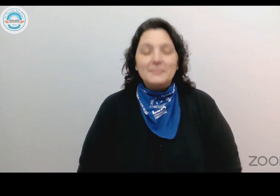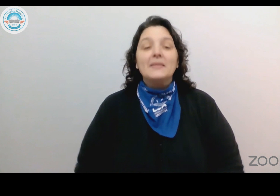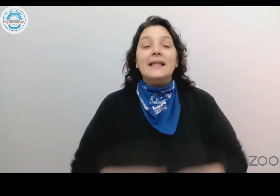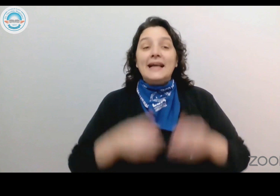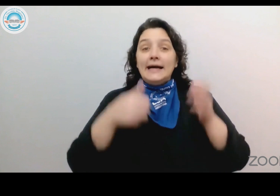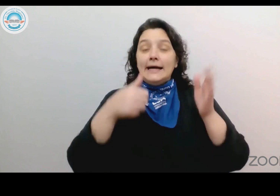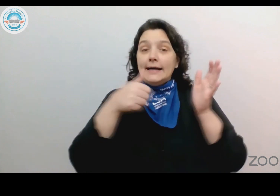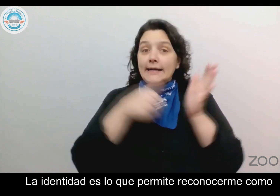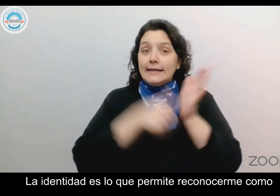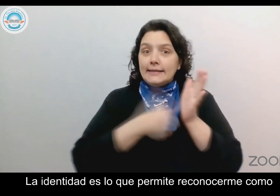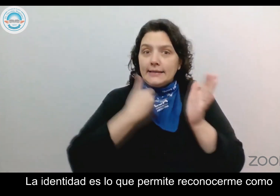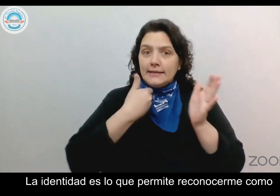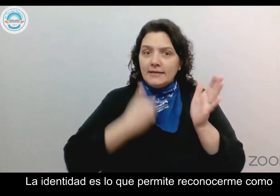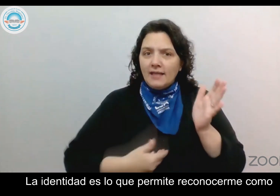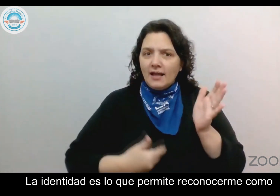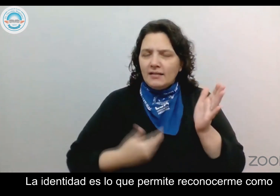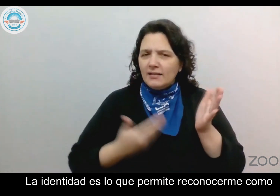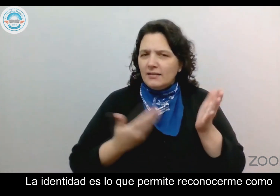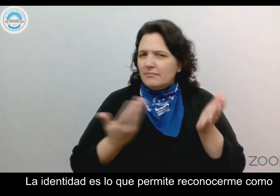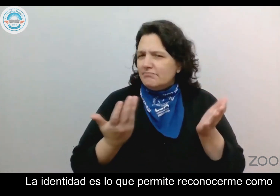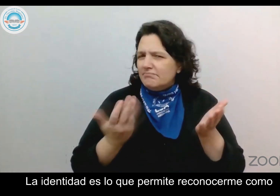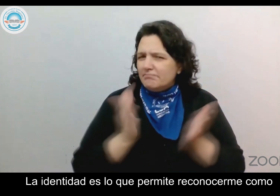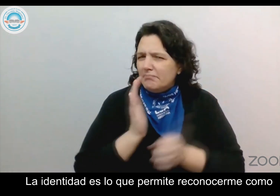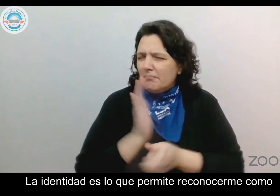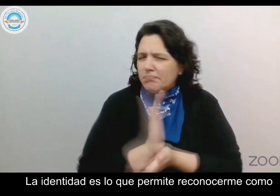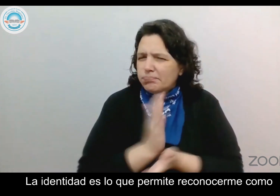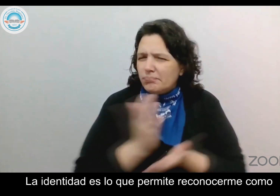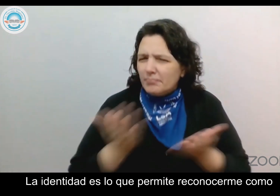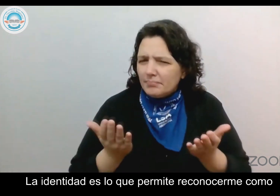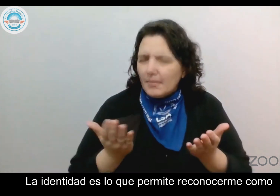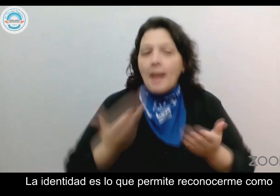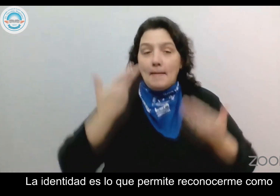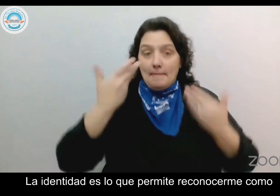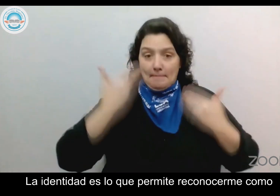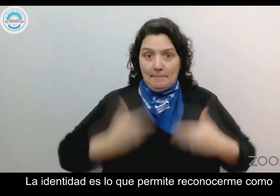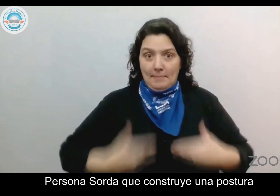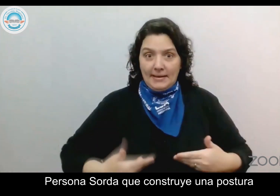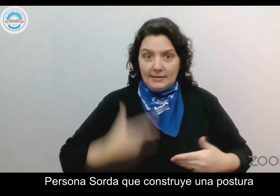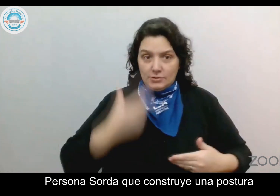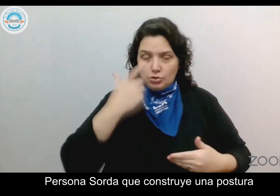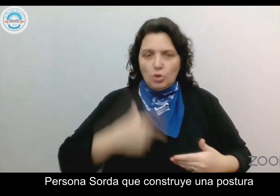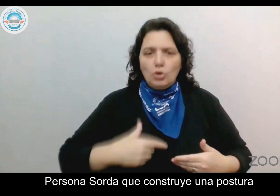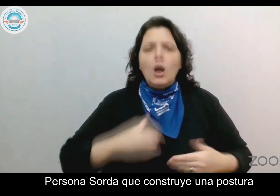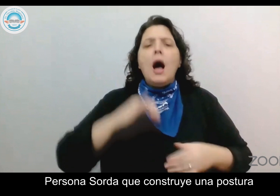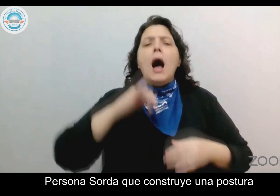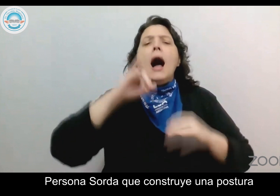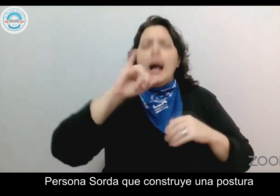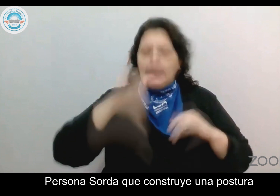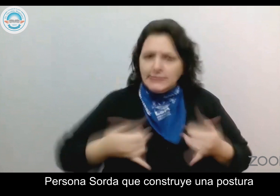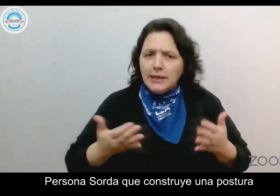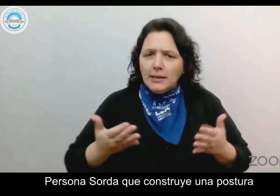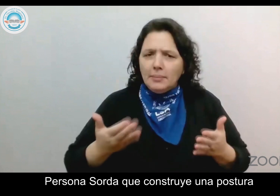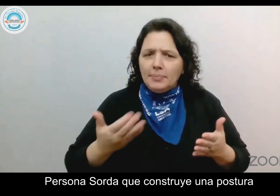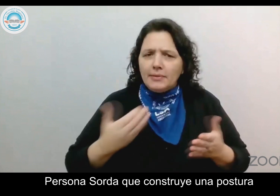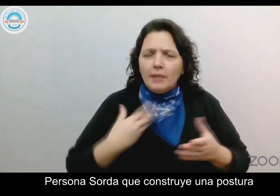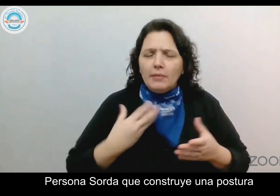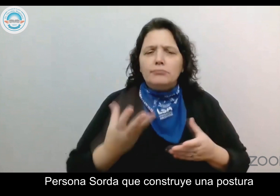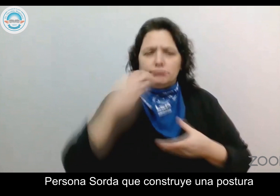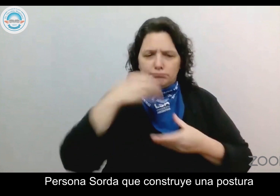La identidad es lo que permite reconocerme como persona sorda, que construye una